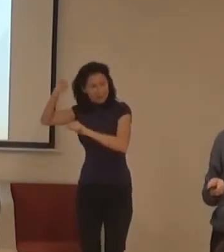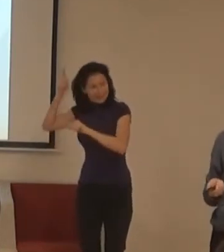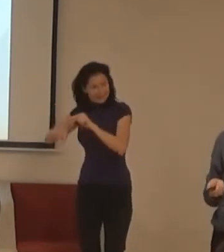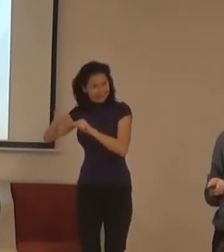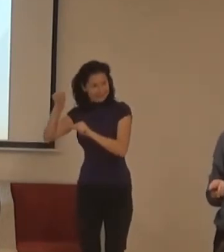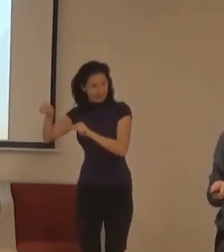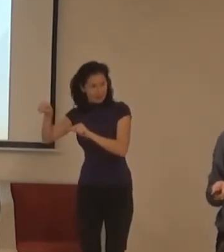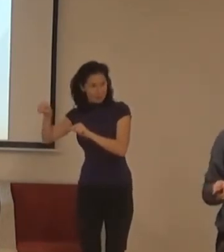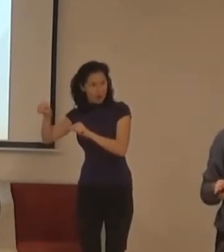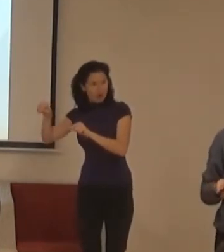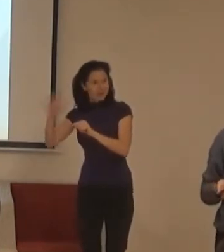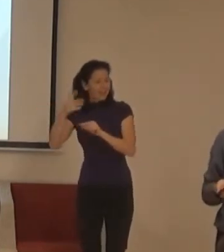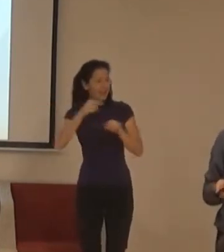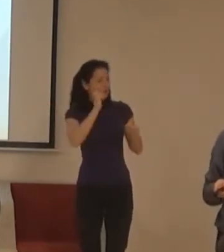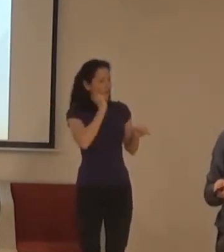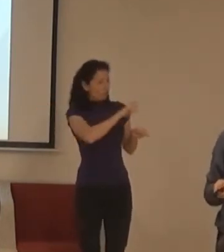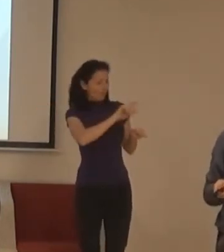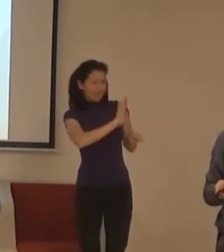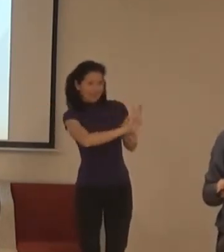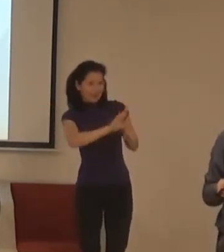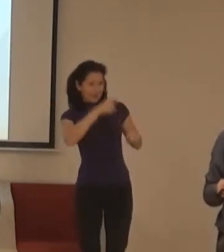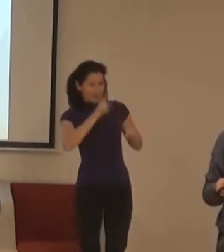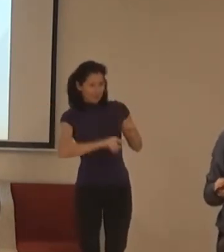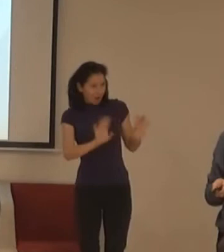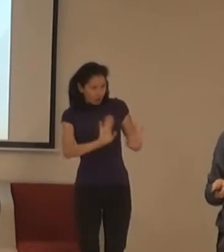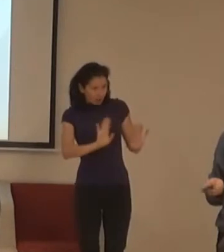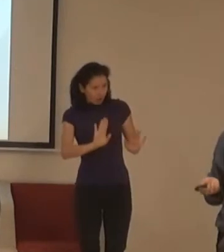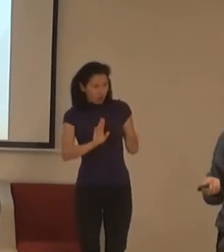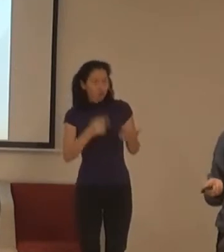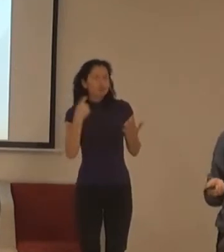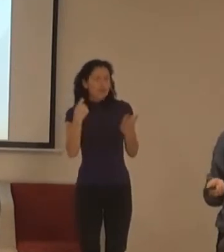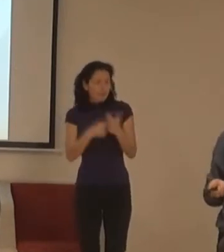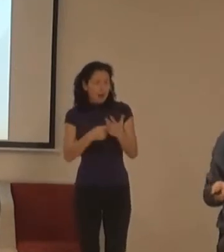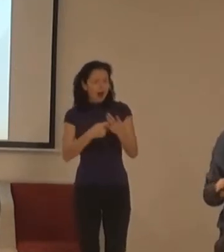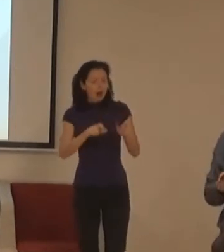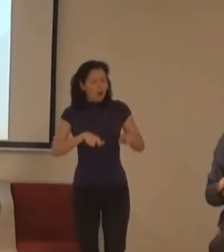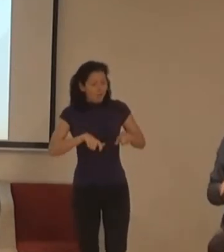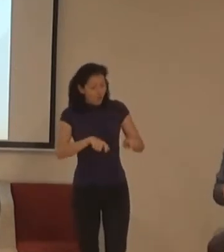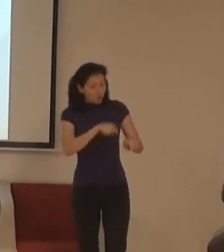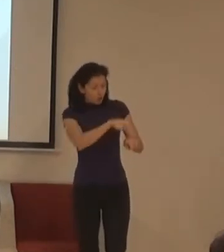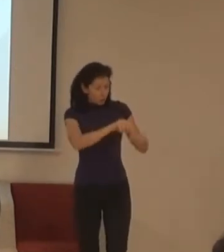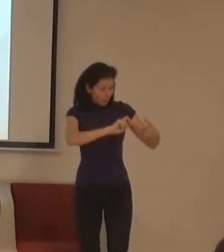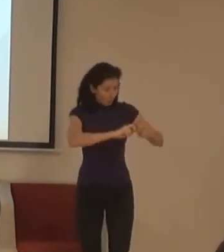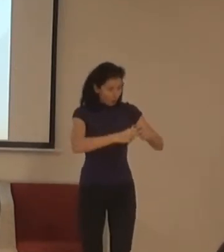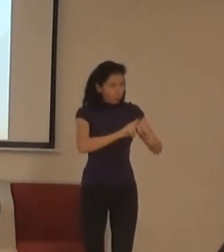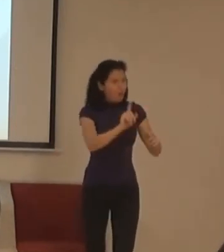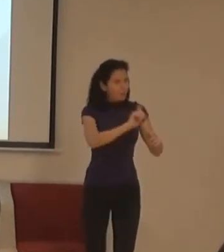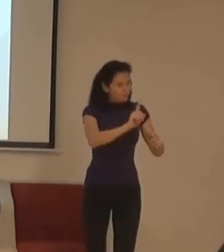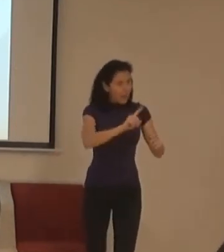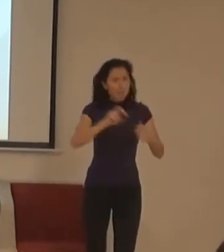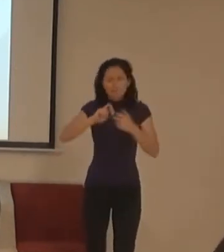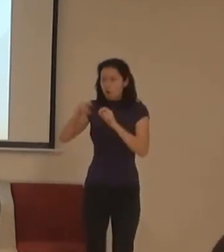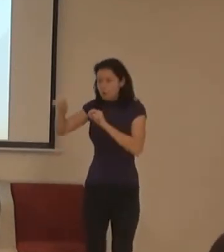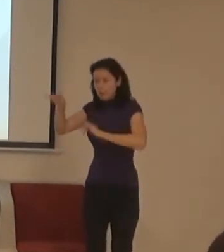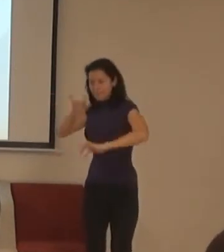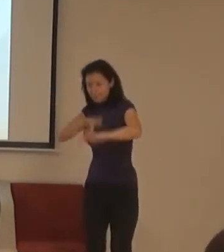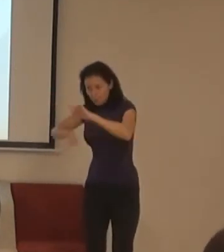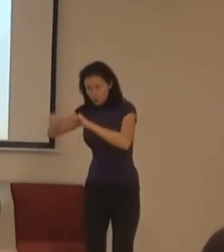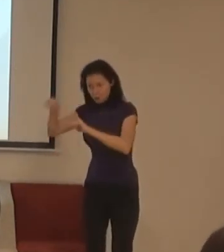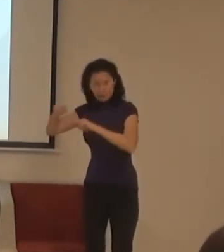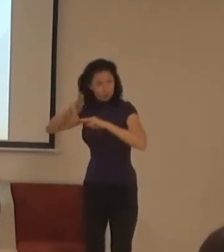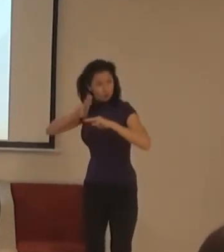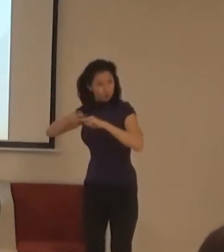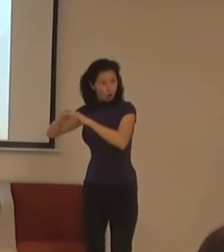virtuální, tak fyzický, bariérou prostě není vozejk, když to zjednoduším, bariérou jsou ty schody. A ty schody jsme tam